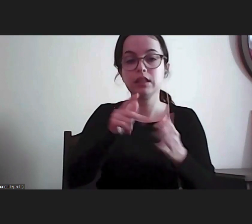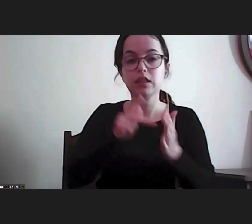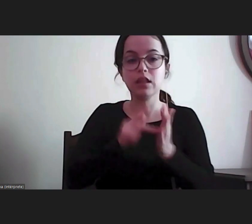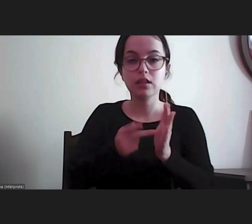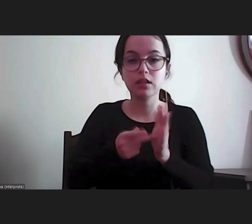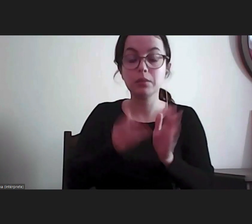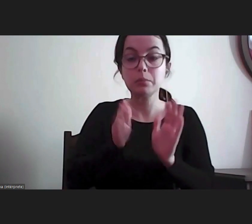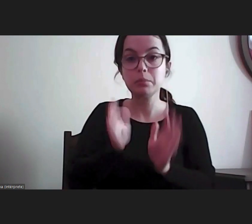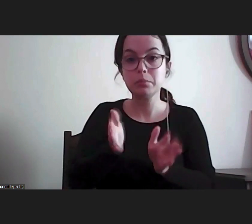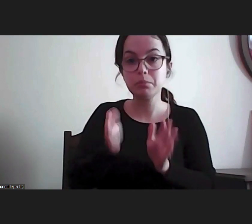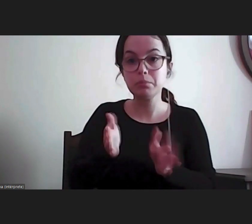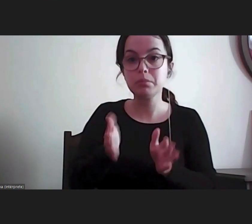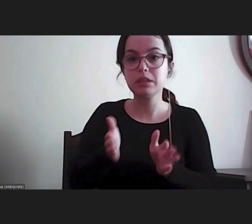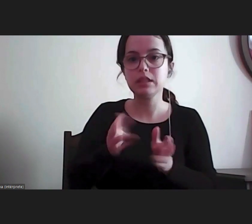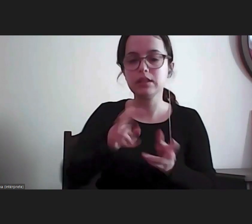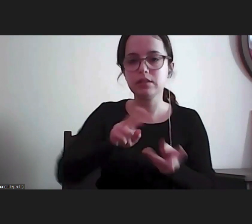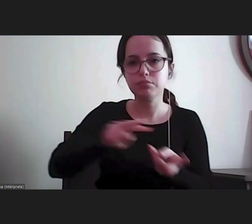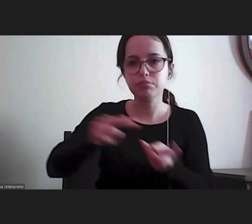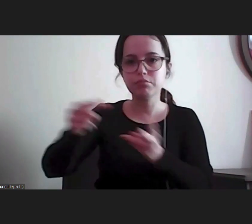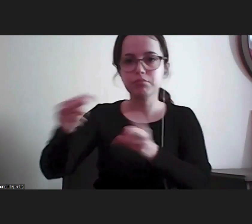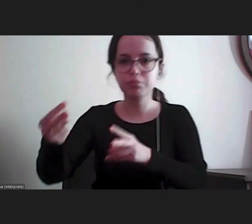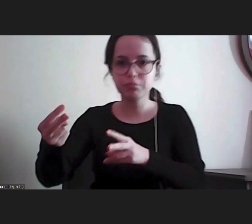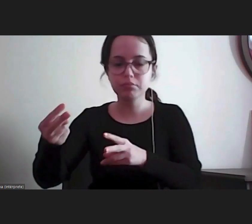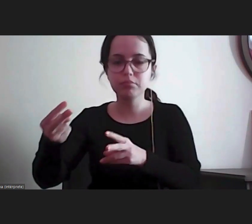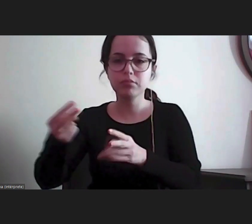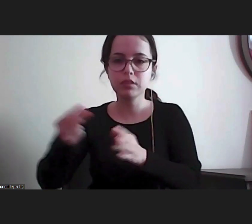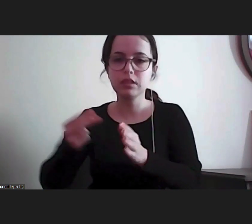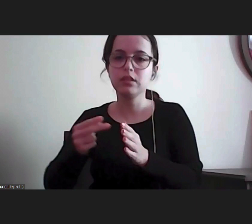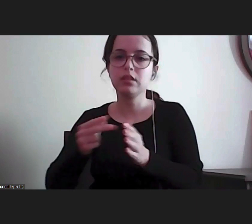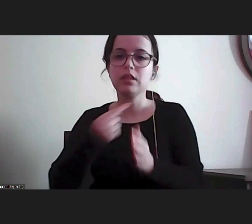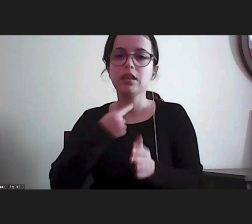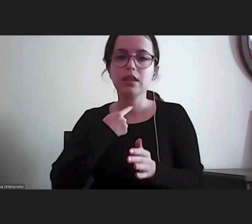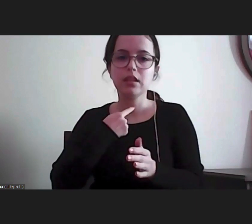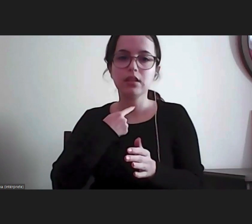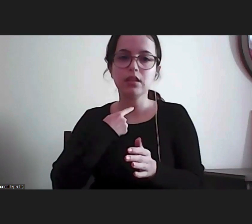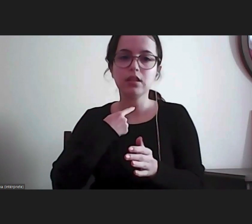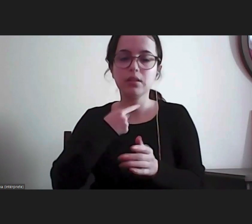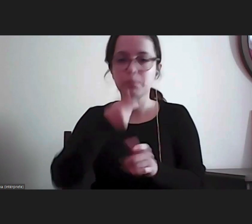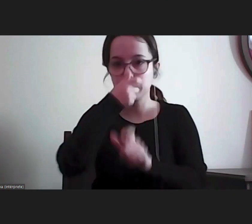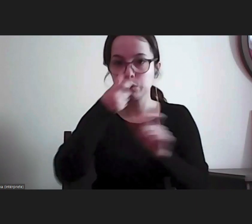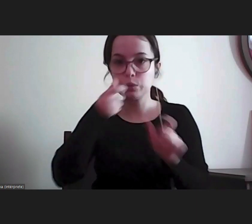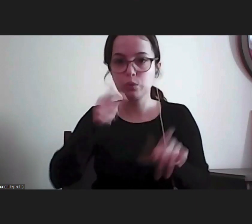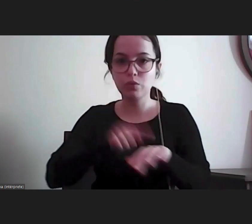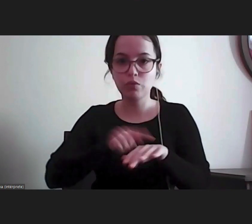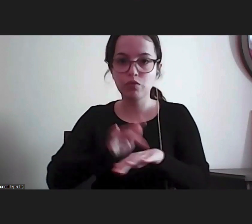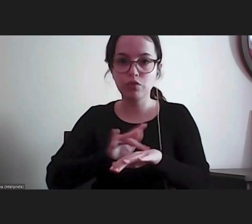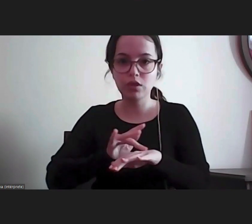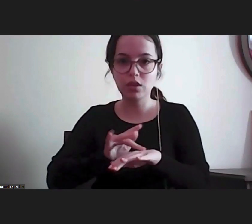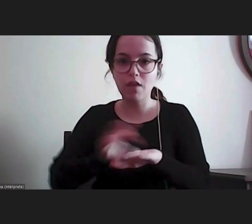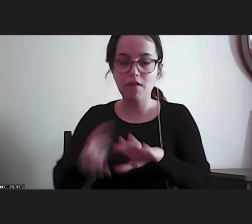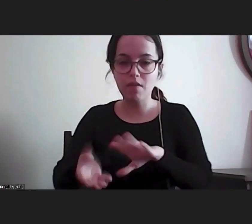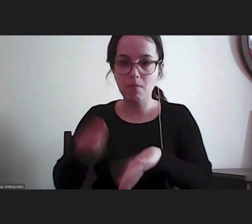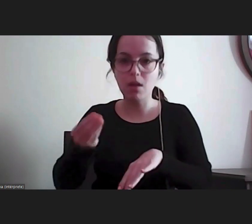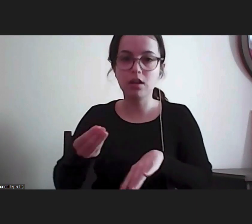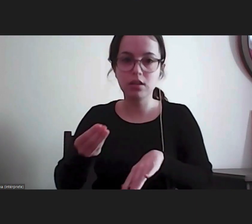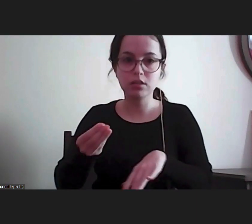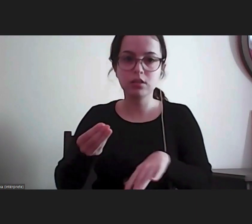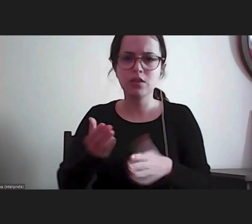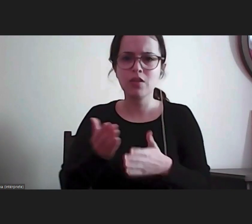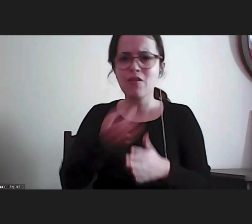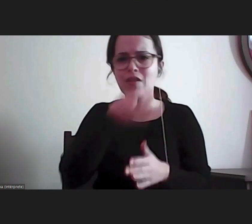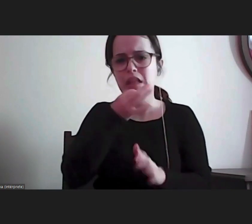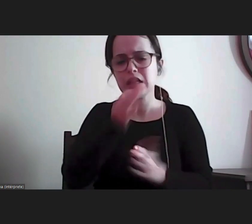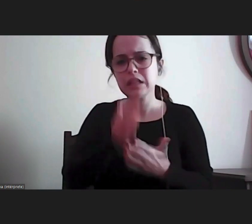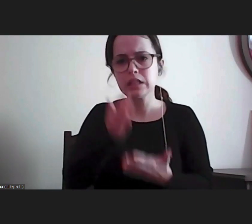transição digital traz para os mais vulneráveis. E nos mais vulneráveis, agora, não falo só